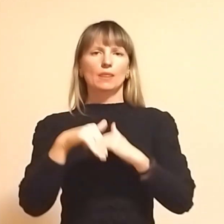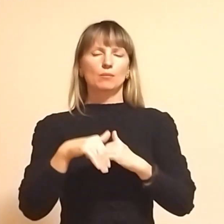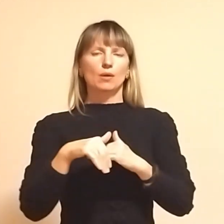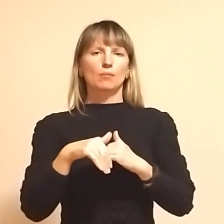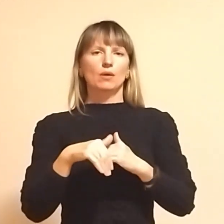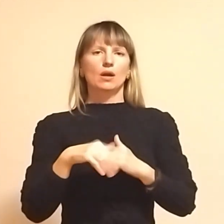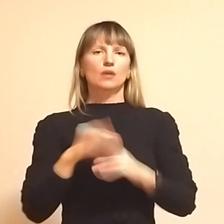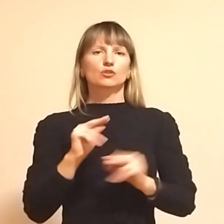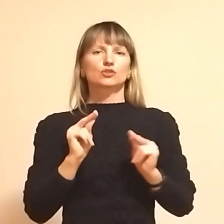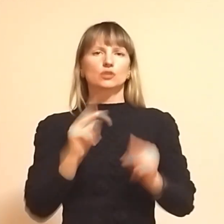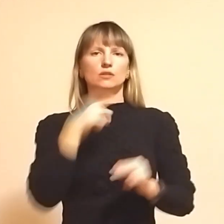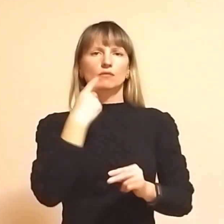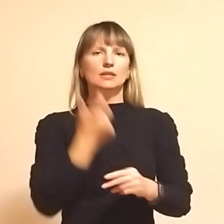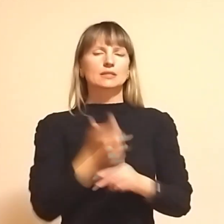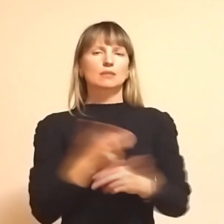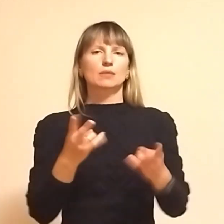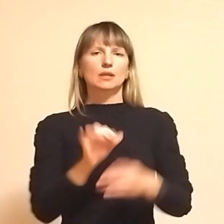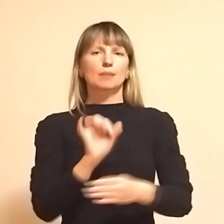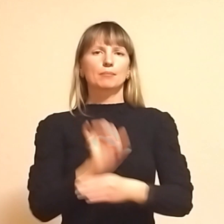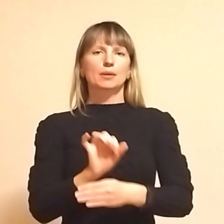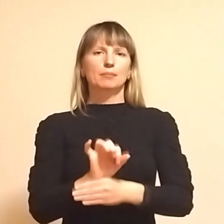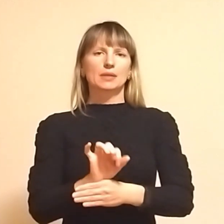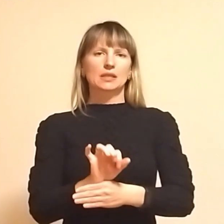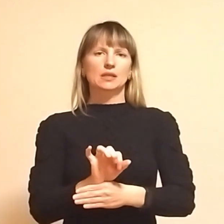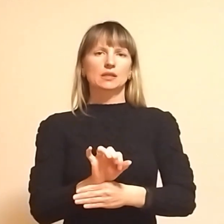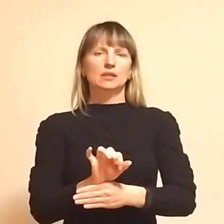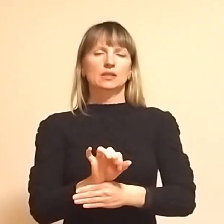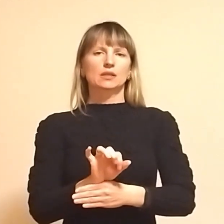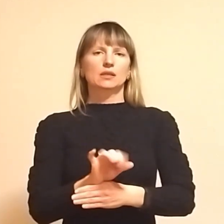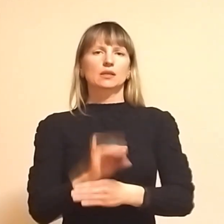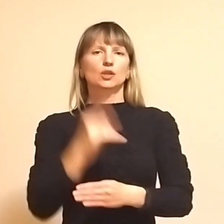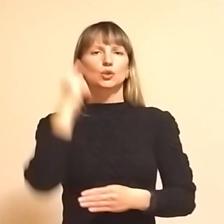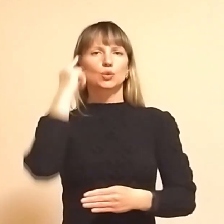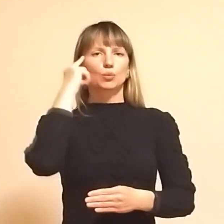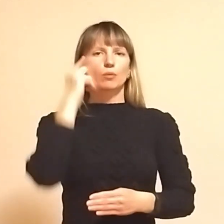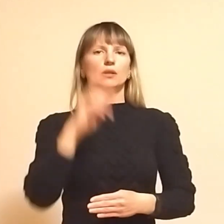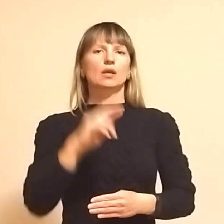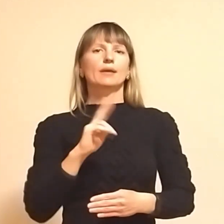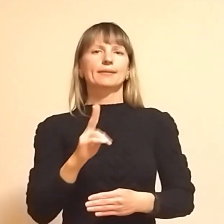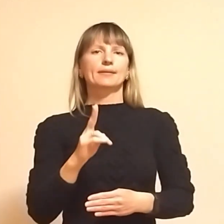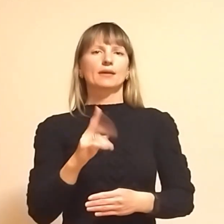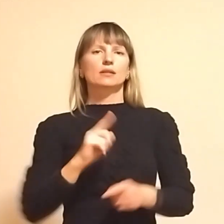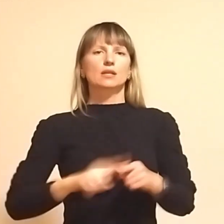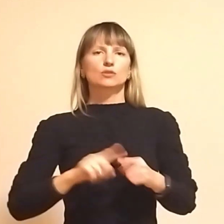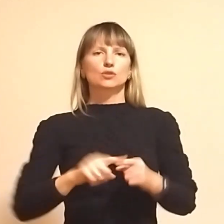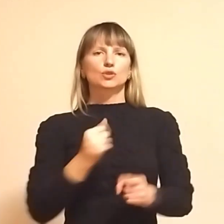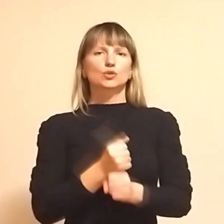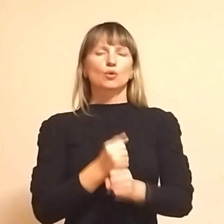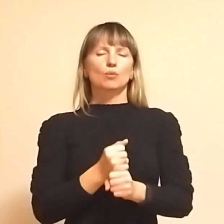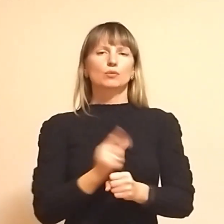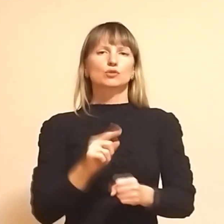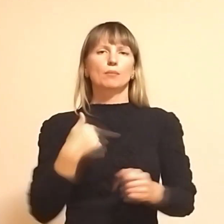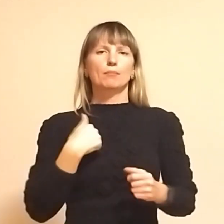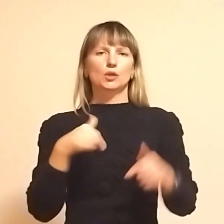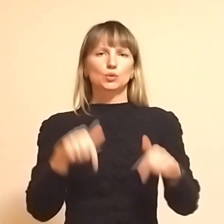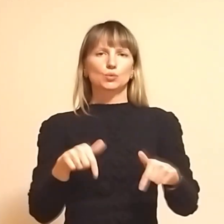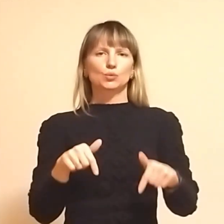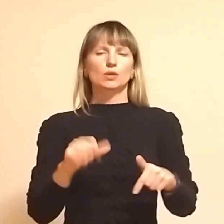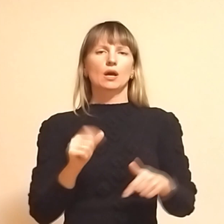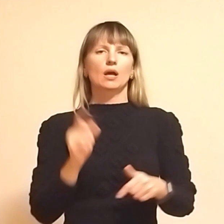чесно говоря, треба це припинити. І думати, як найскоріше зробити, тому що ми тут. Але там